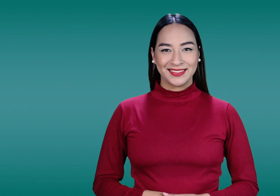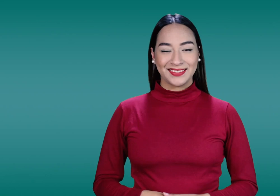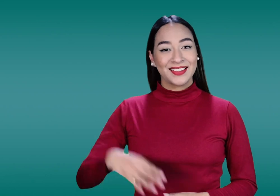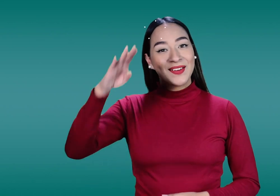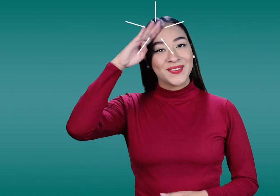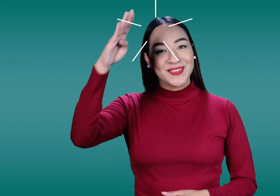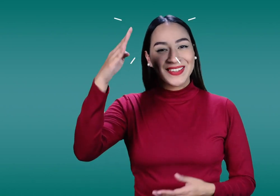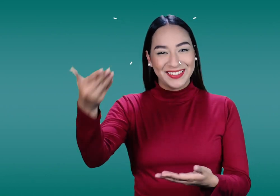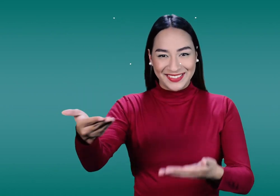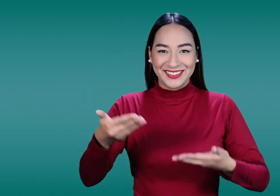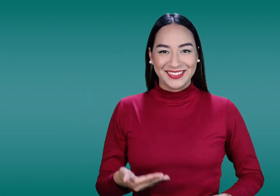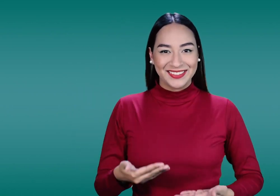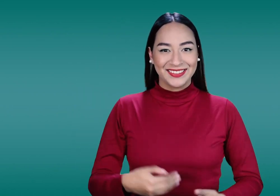Hola, bienvenidos.